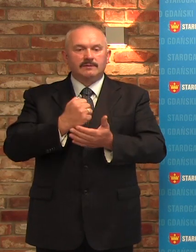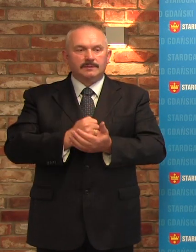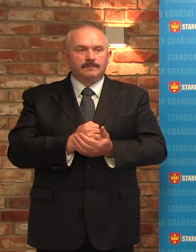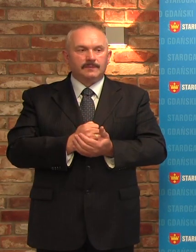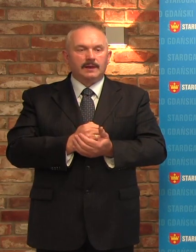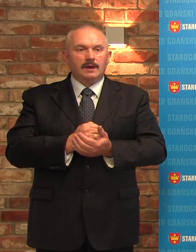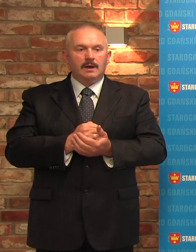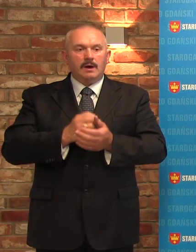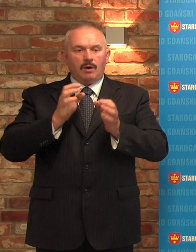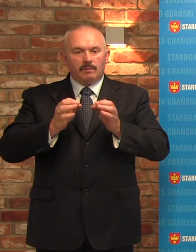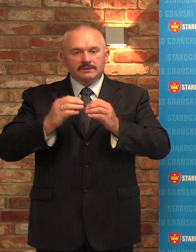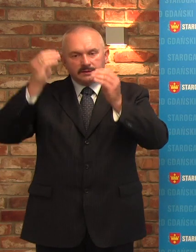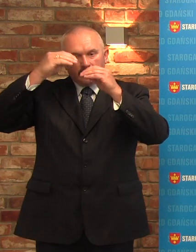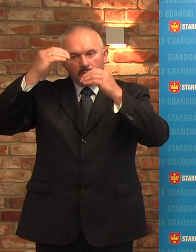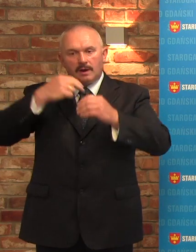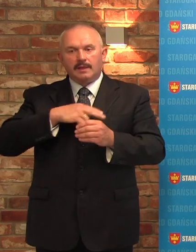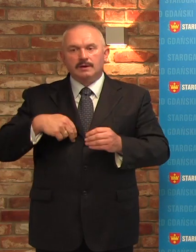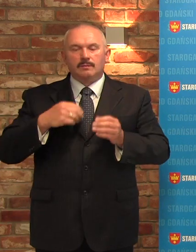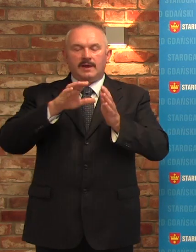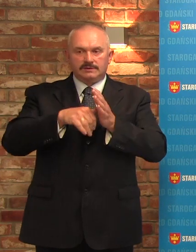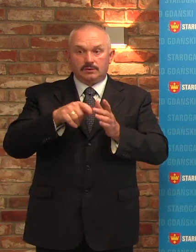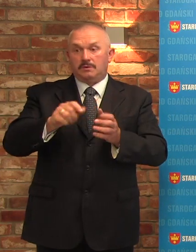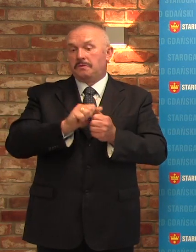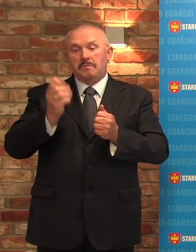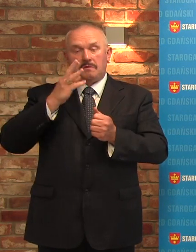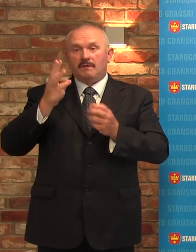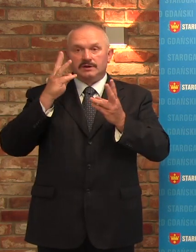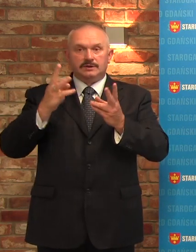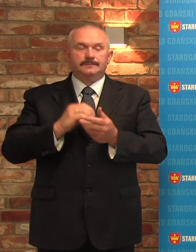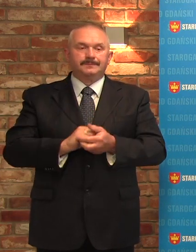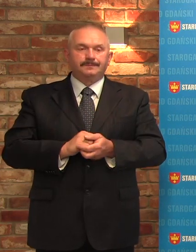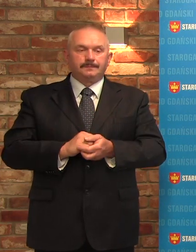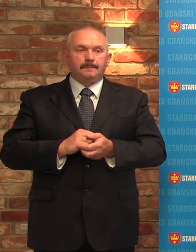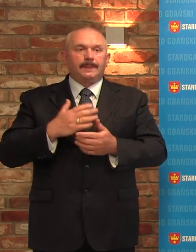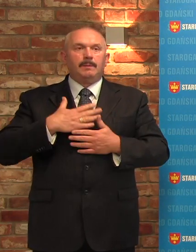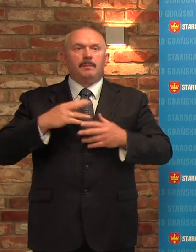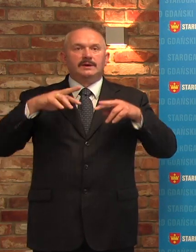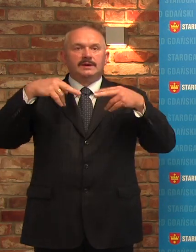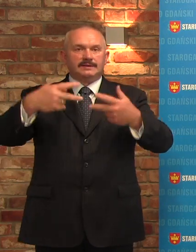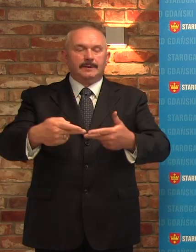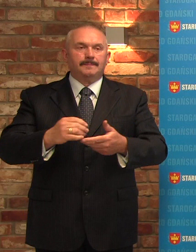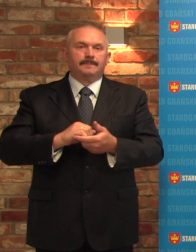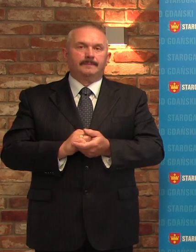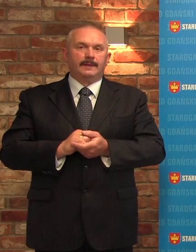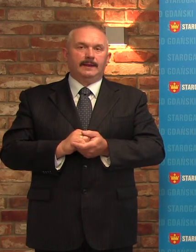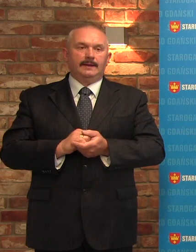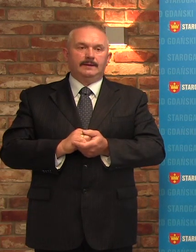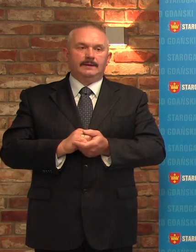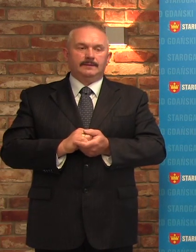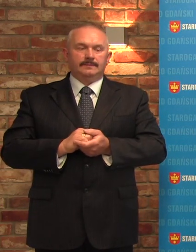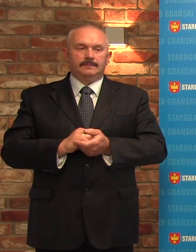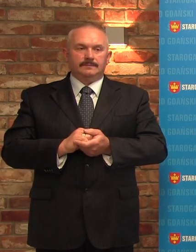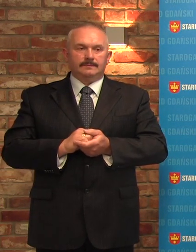stanu oświaty w naszym mieście, bo to jest też bardzo ważna, ważna informacja mam Państwu do przekazania.